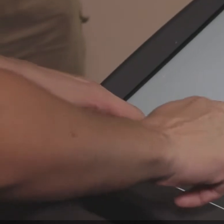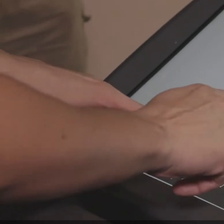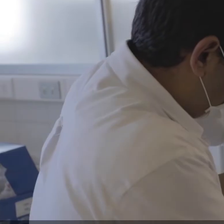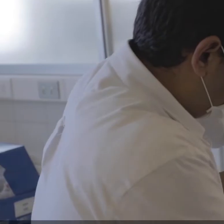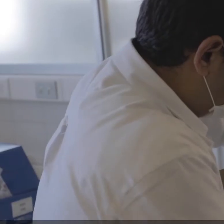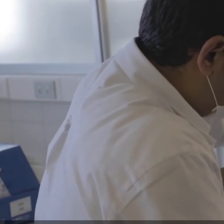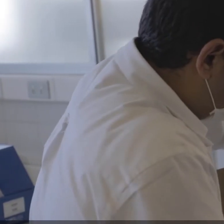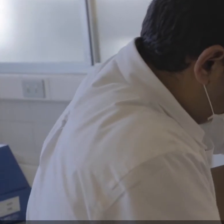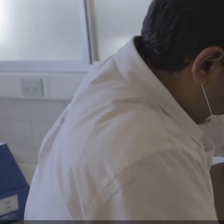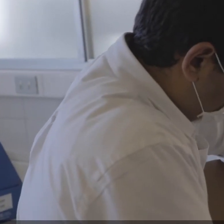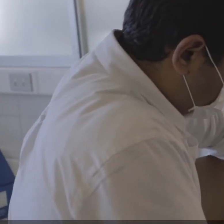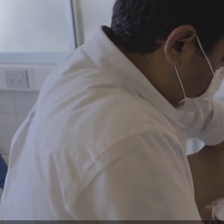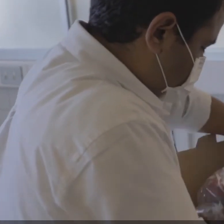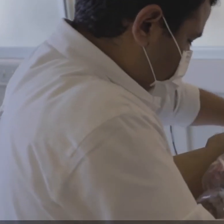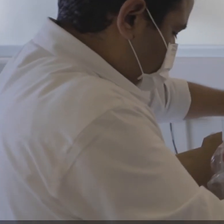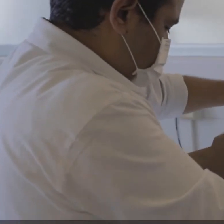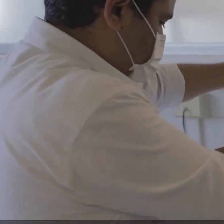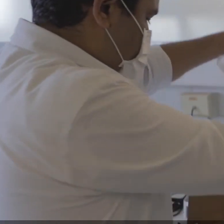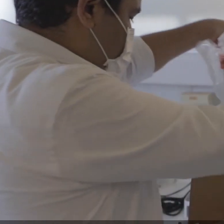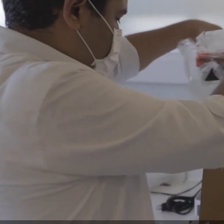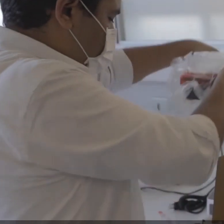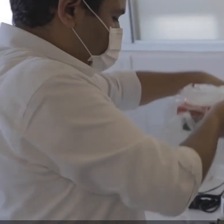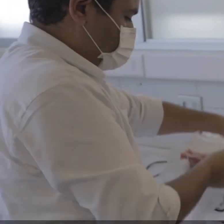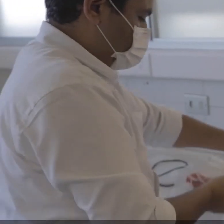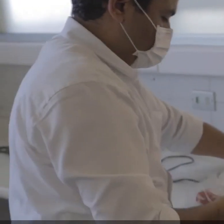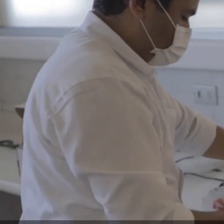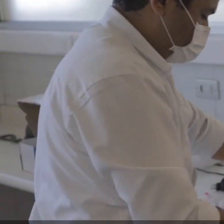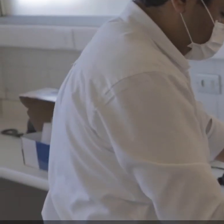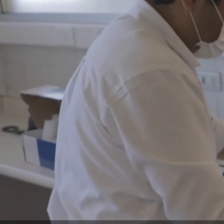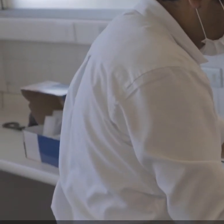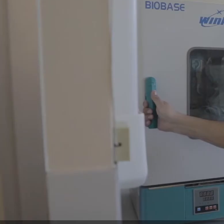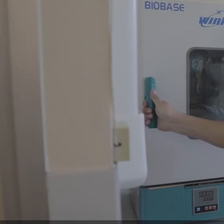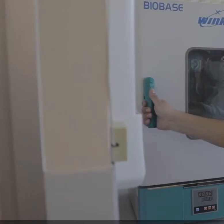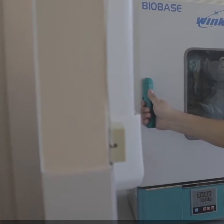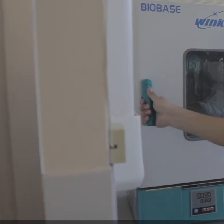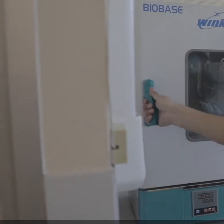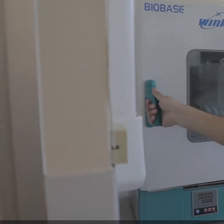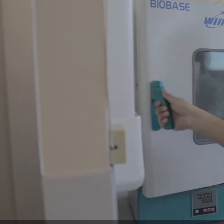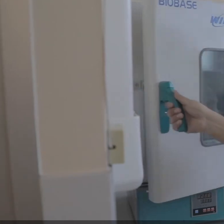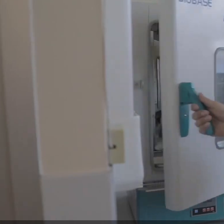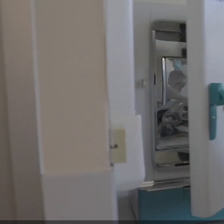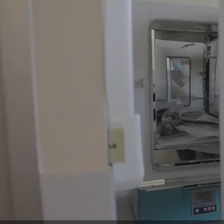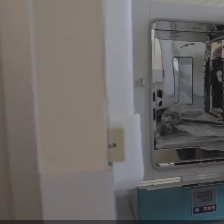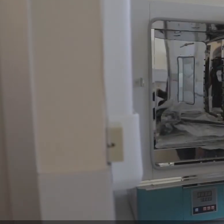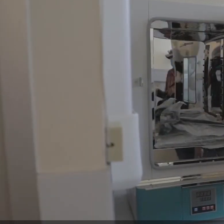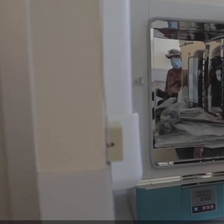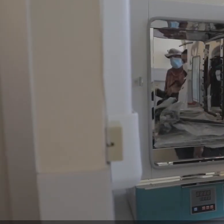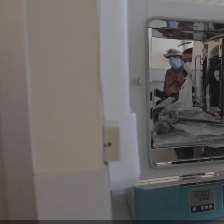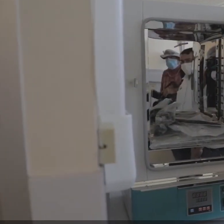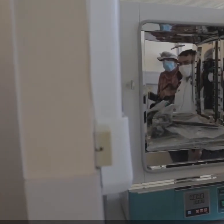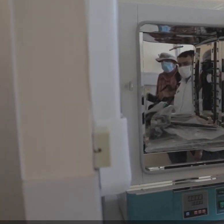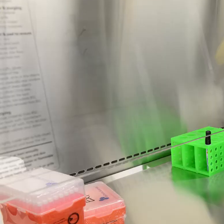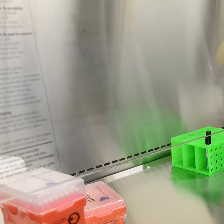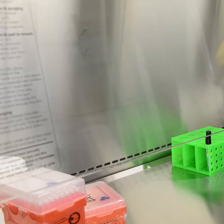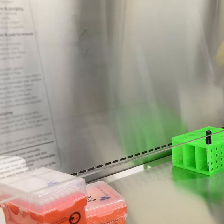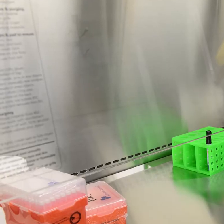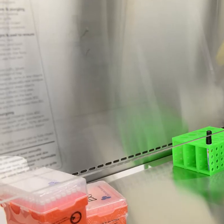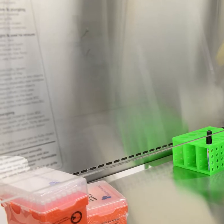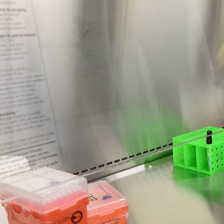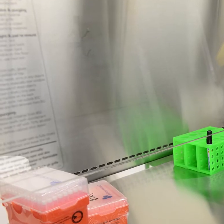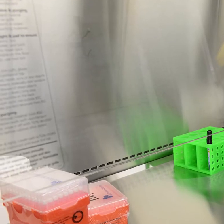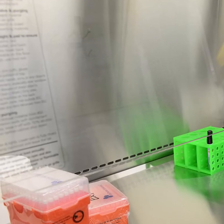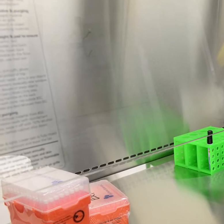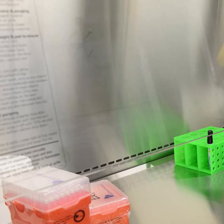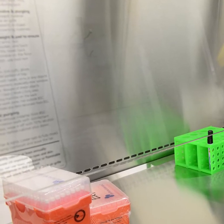la capacidad instalada y autonomía en la región, acortando considerablemente los tiempos de entrega de resultados de las muestras del